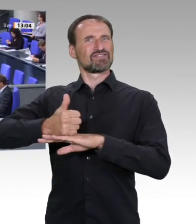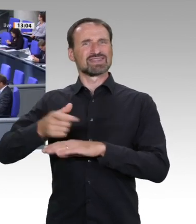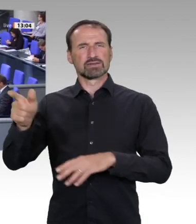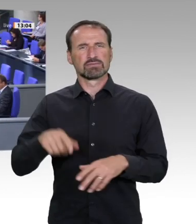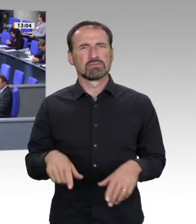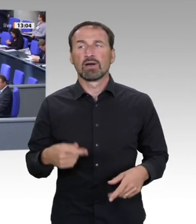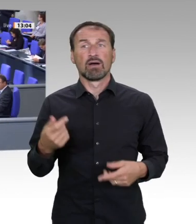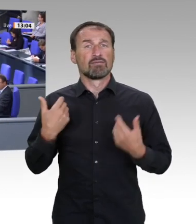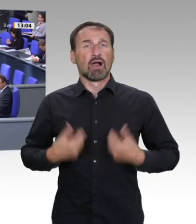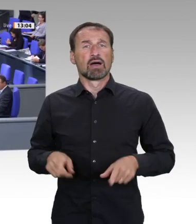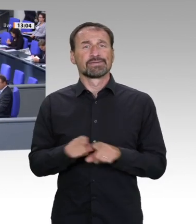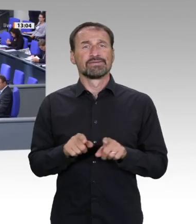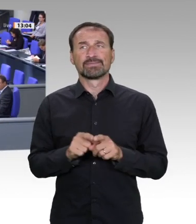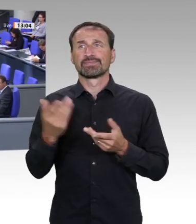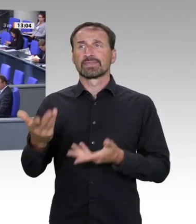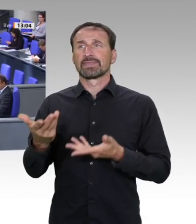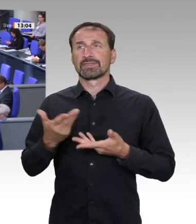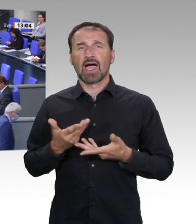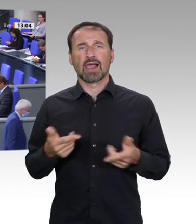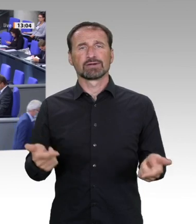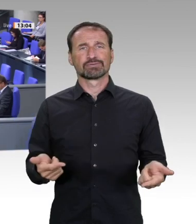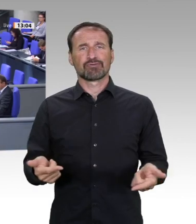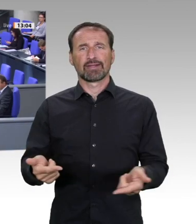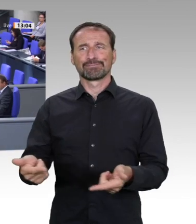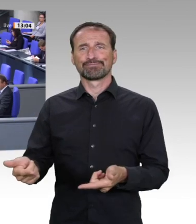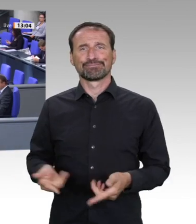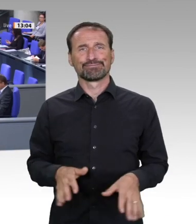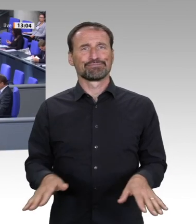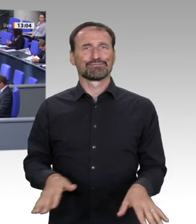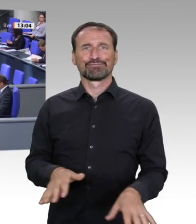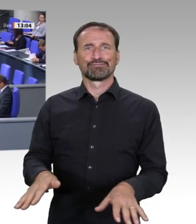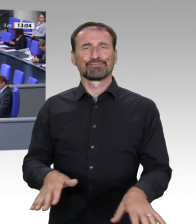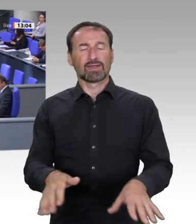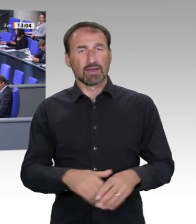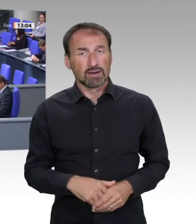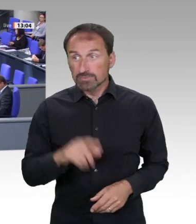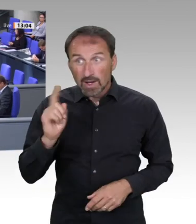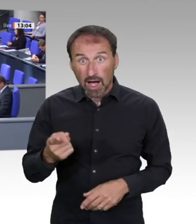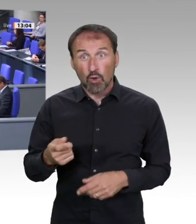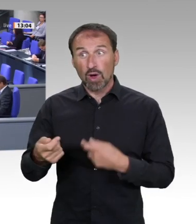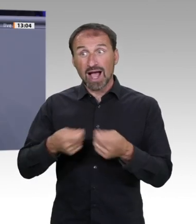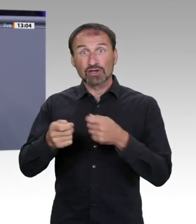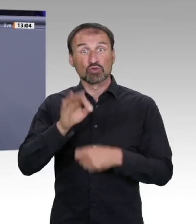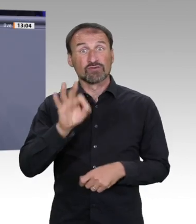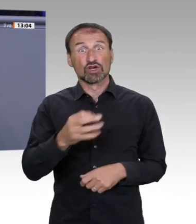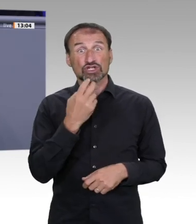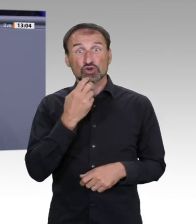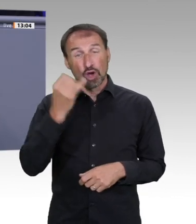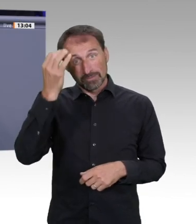Übrigens auch bei der Agentur für Sprunginnovation, da kommt noch was Kräftiges. Und vor allem bei der